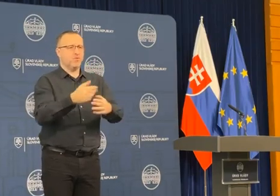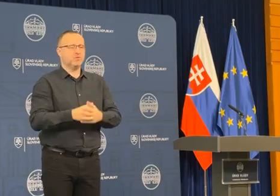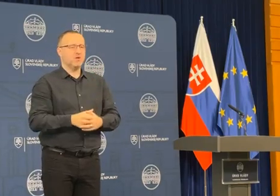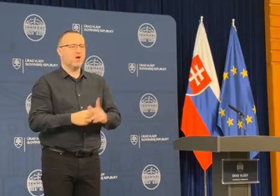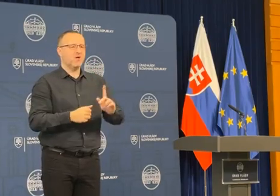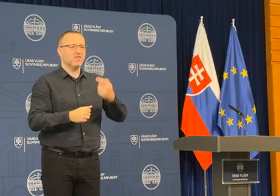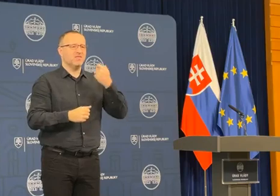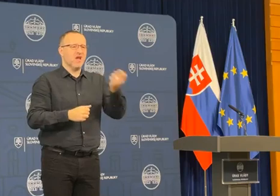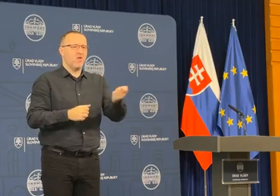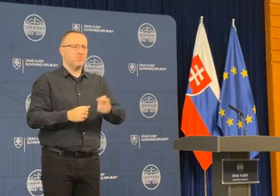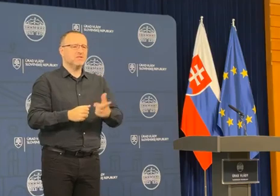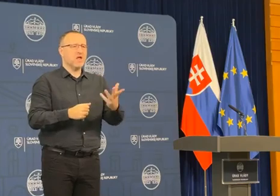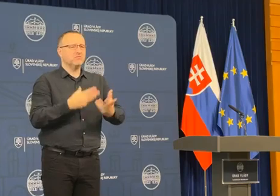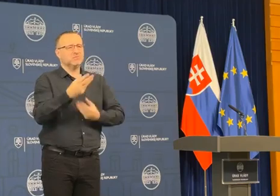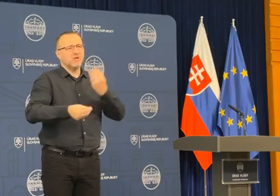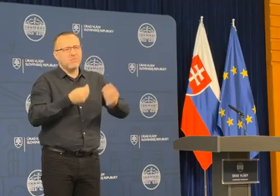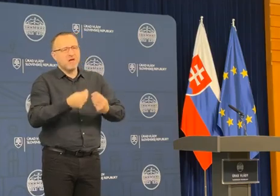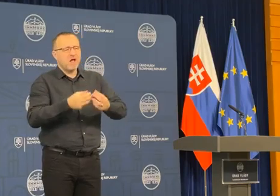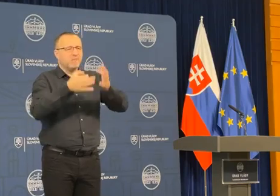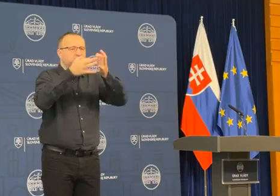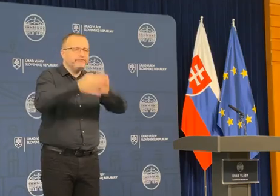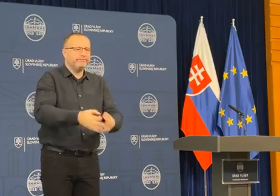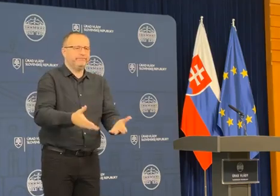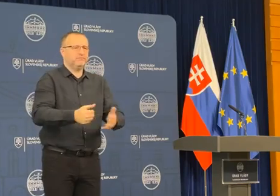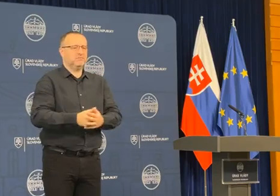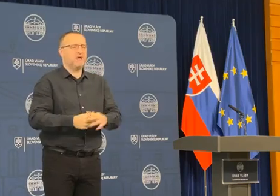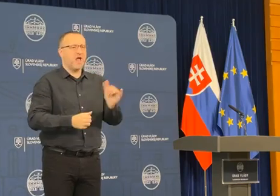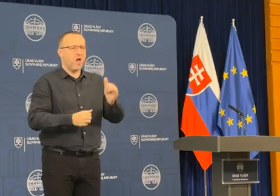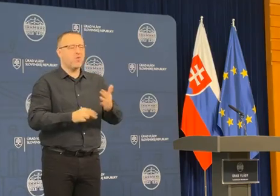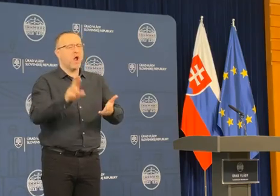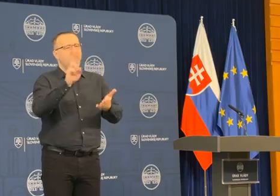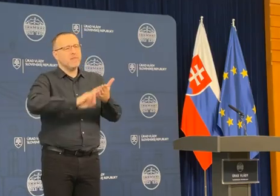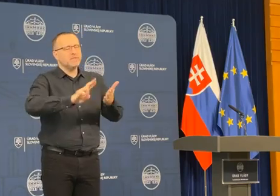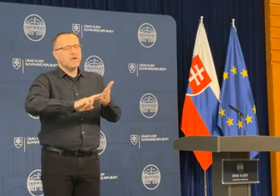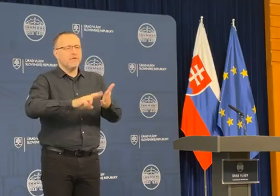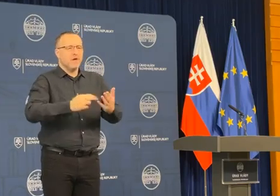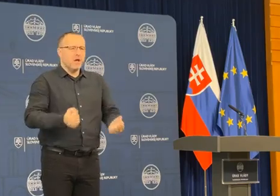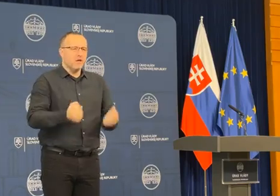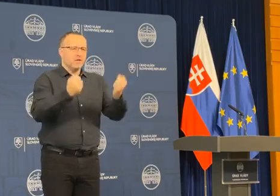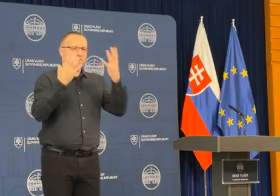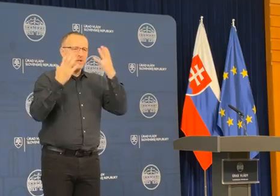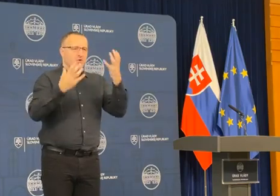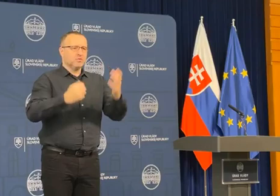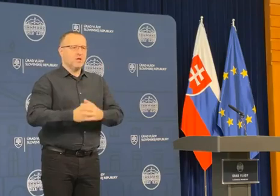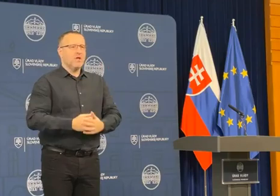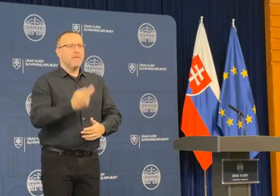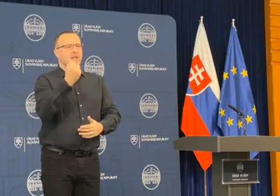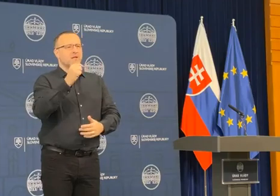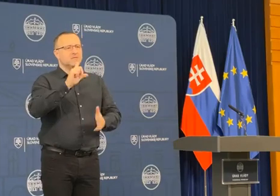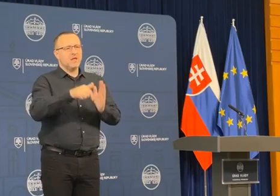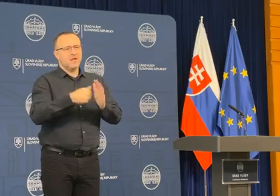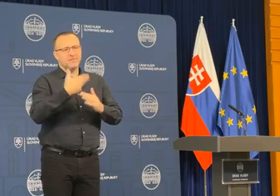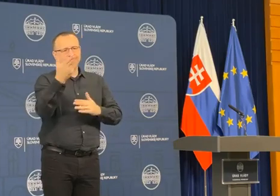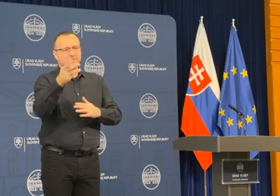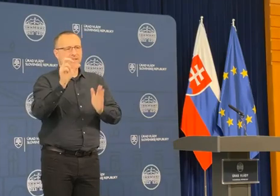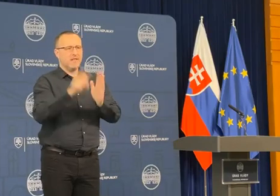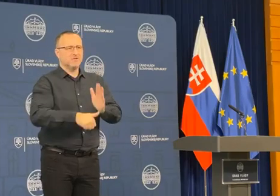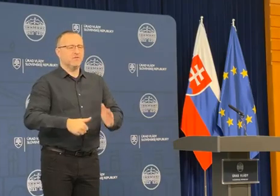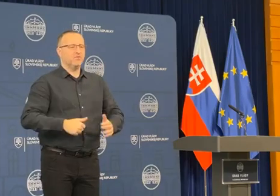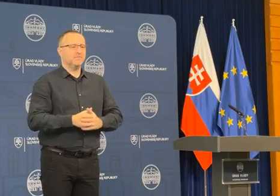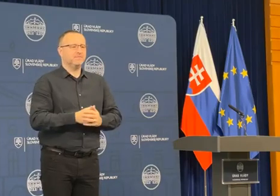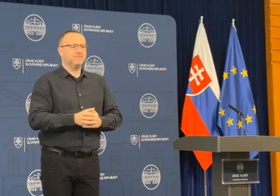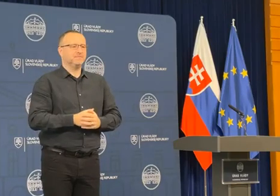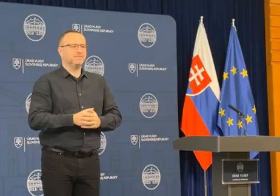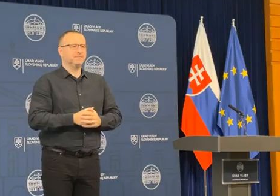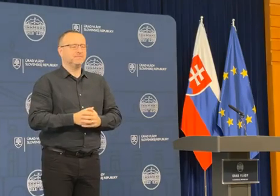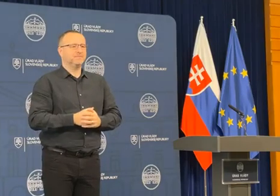povedal, dalo by sa s tým hrať o mnoho detálnejšie, bolo by to administratívne o mnoho náročnejšie a peniaze by prišli o mnoho neskôr. Ešte, pardon, jedna